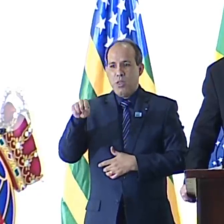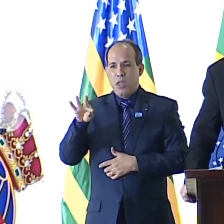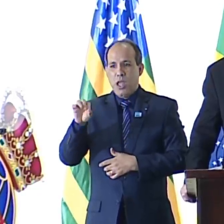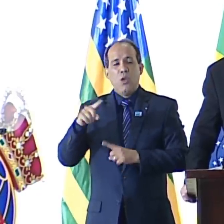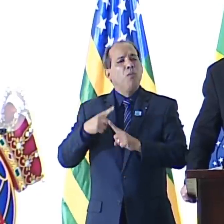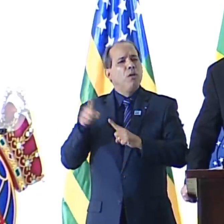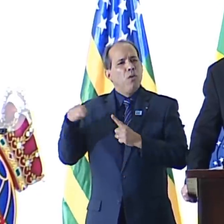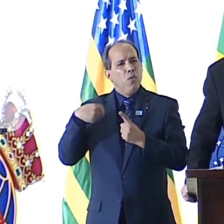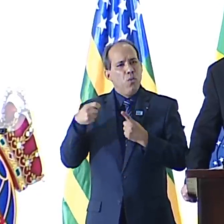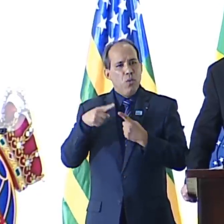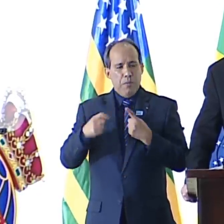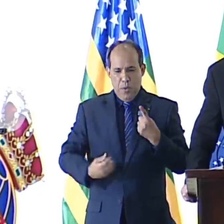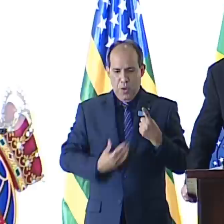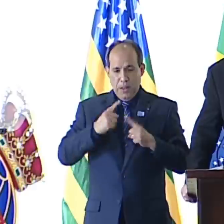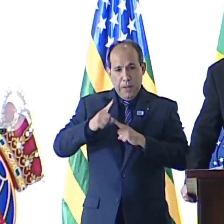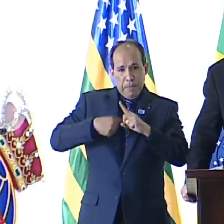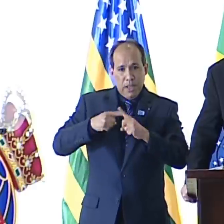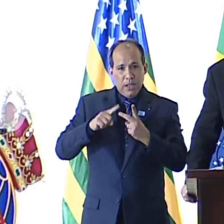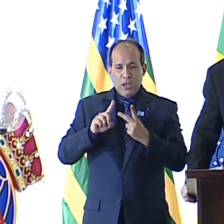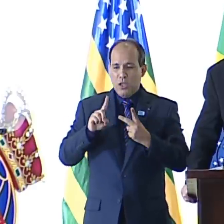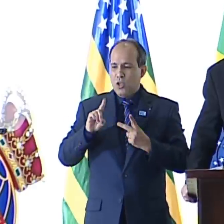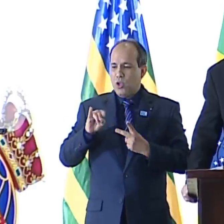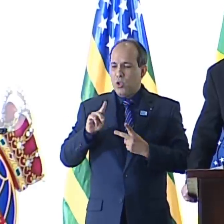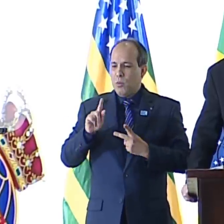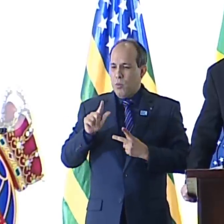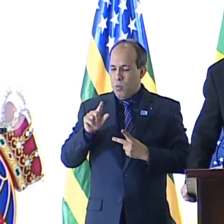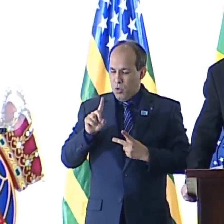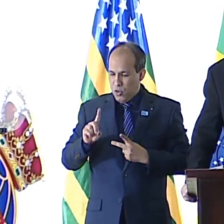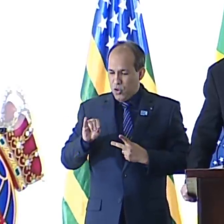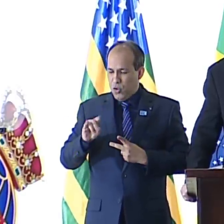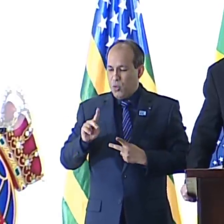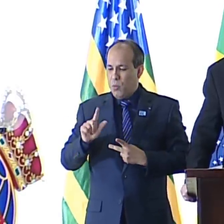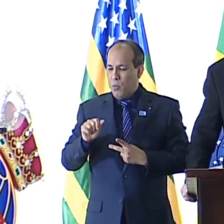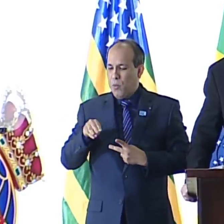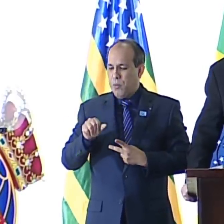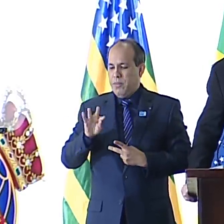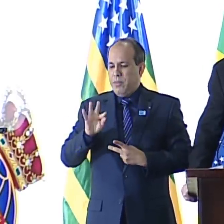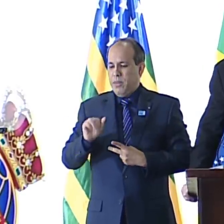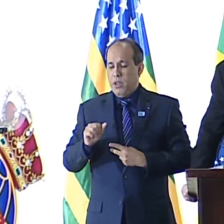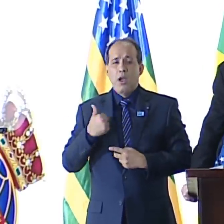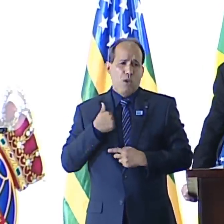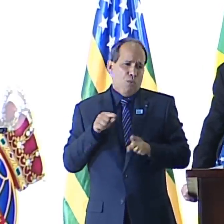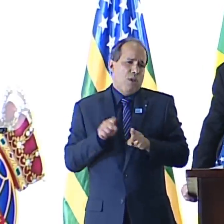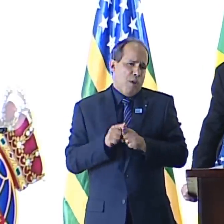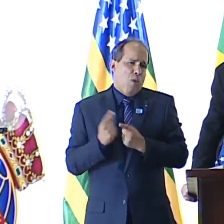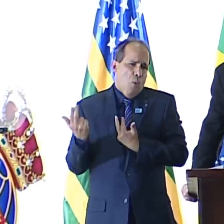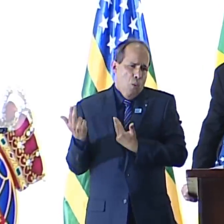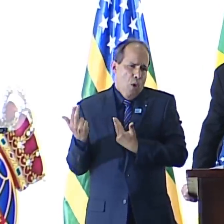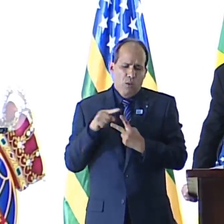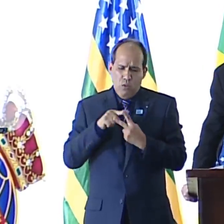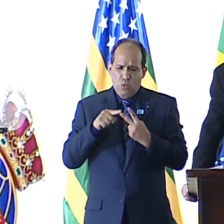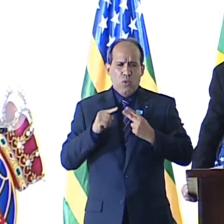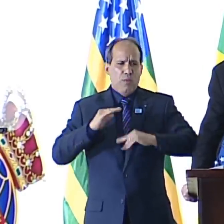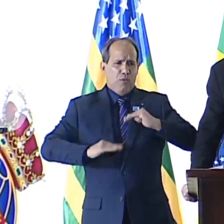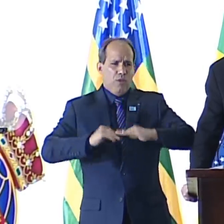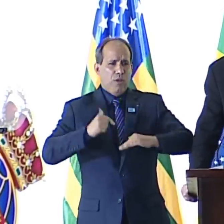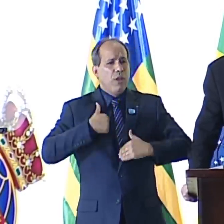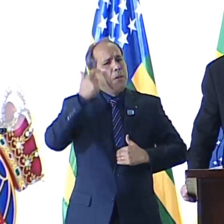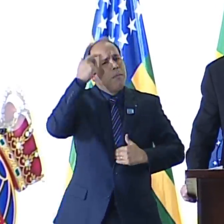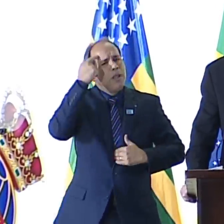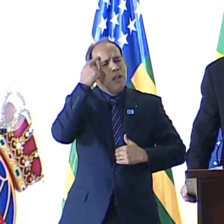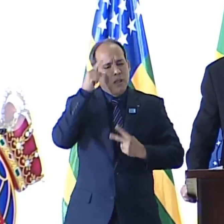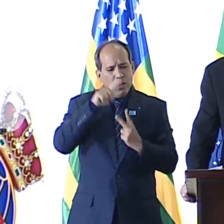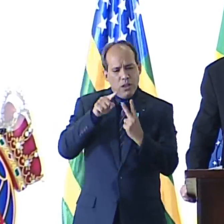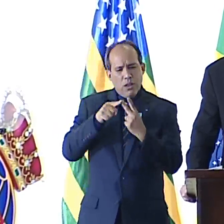Modestamente, me considero também as duas coisas, diplomata e poeta. Durante muito tempo achei que se tratava de dois